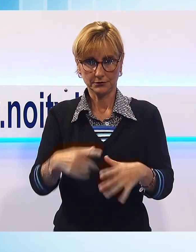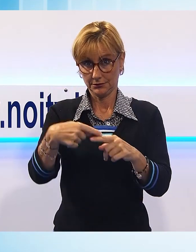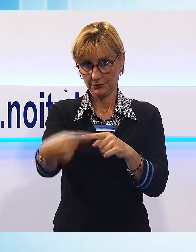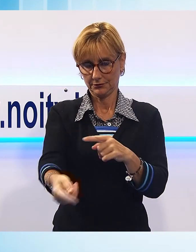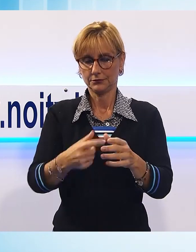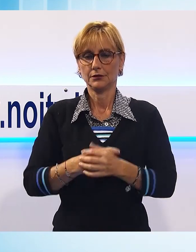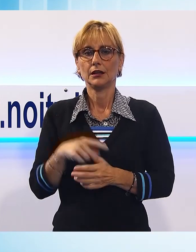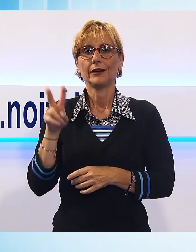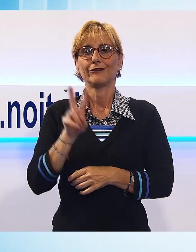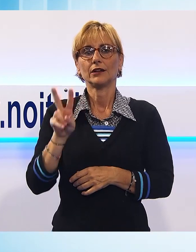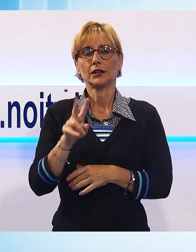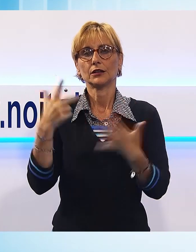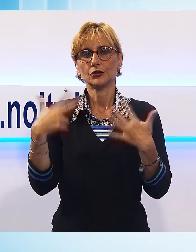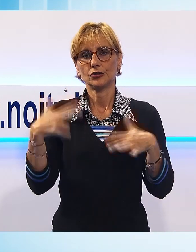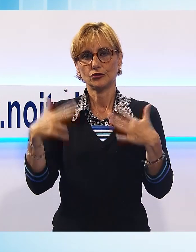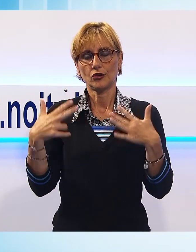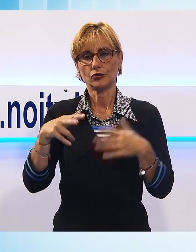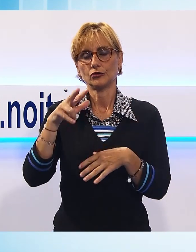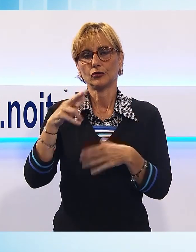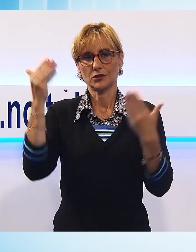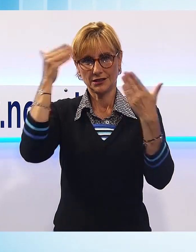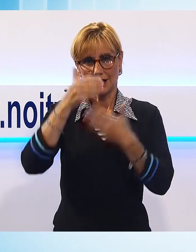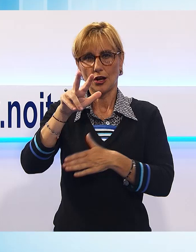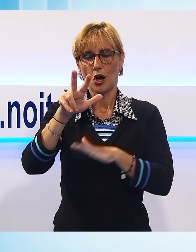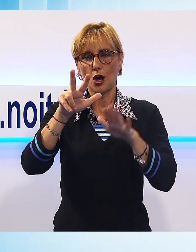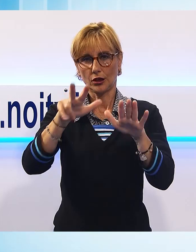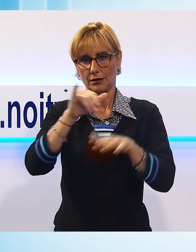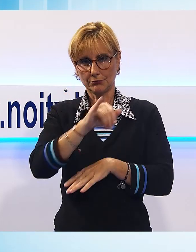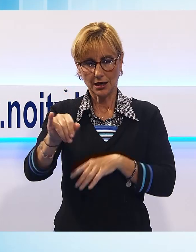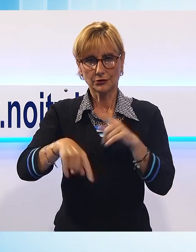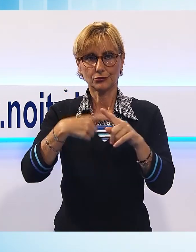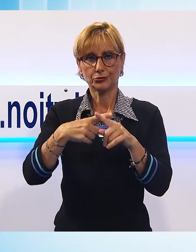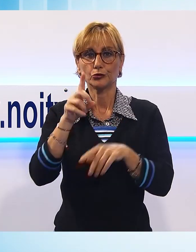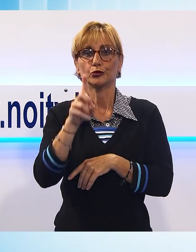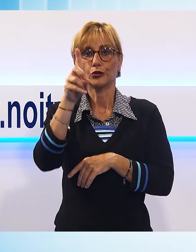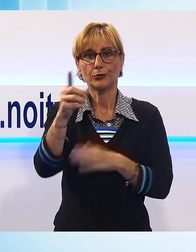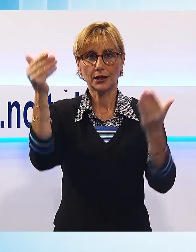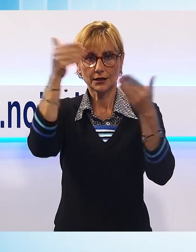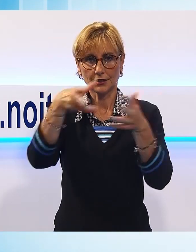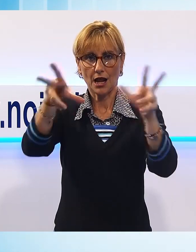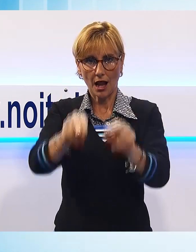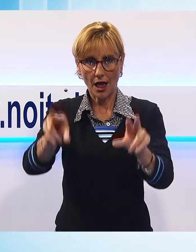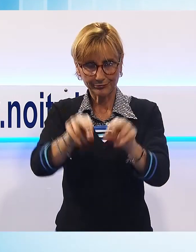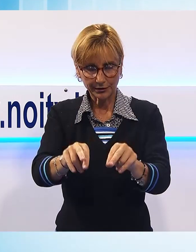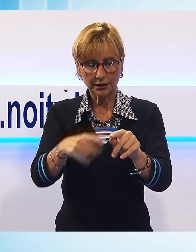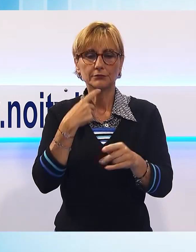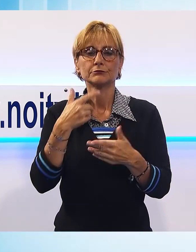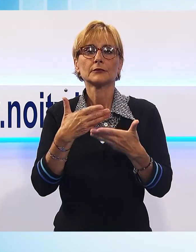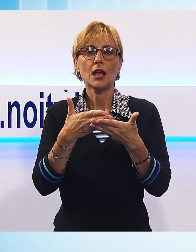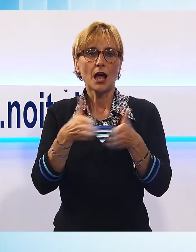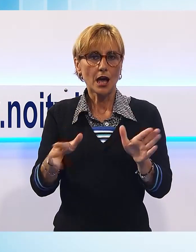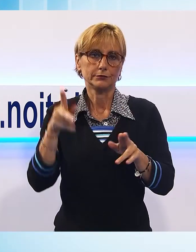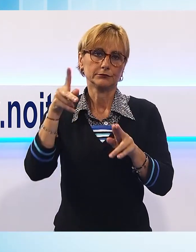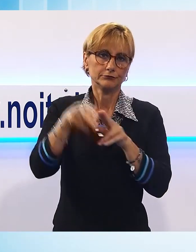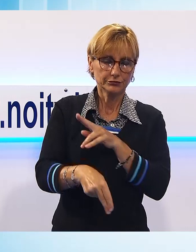Venerdì 18 ottobre alle 20.30 con replica domenica sera si alza il sipario sulla stagione lirica del Teatro del Giglio e sulla